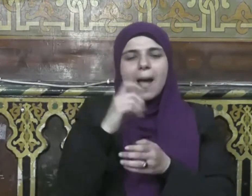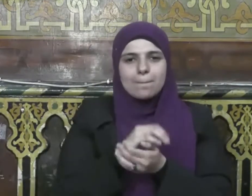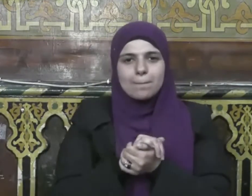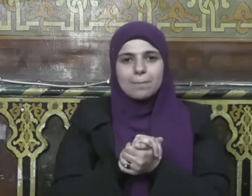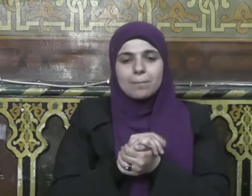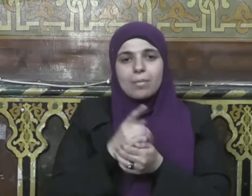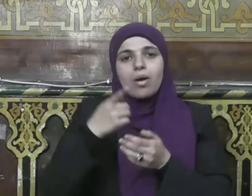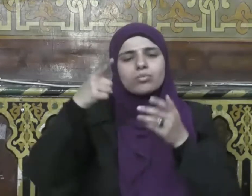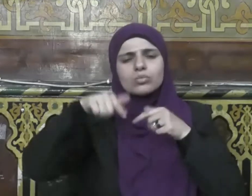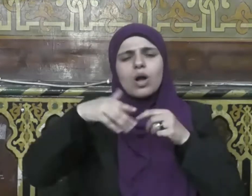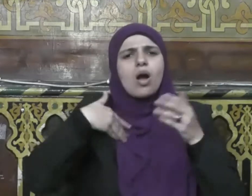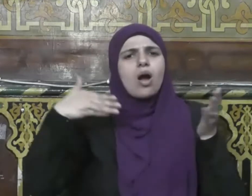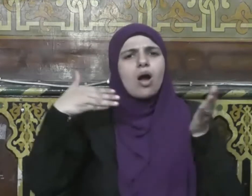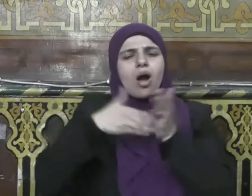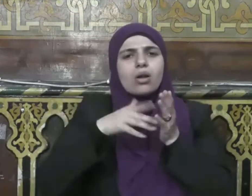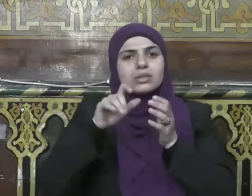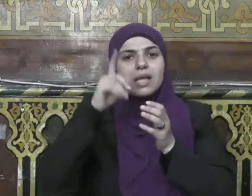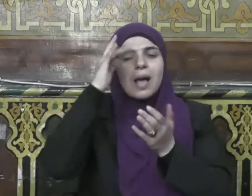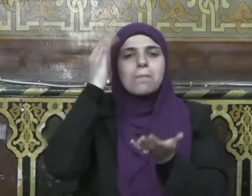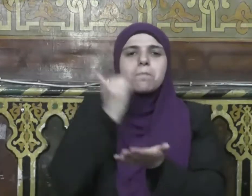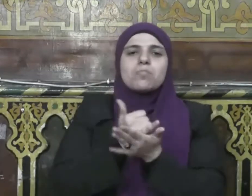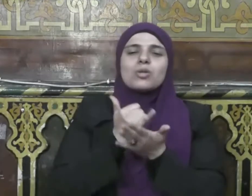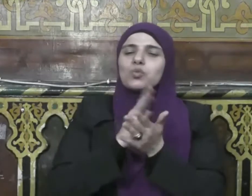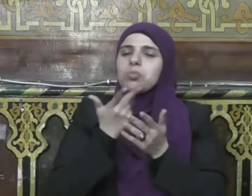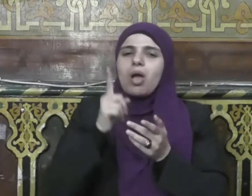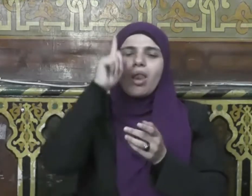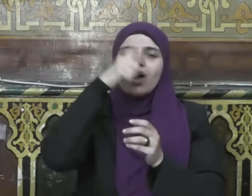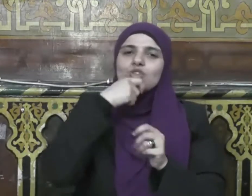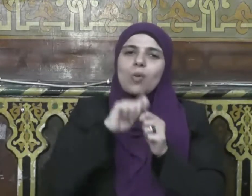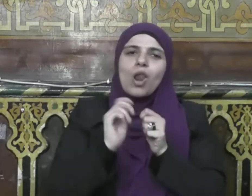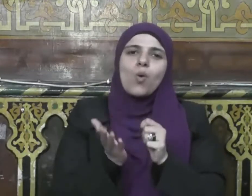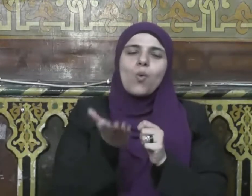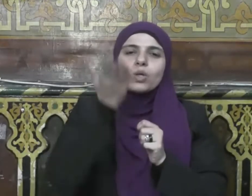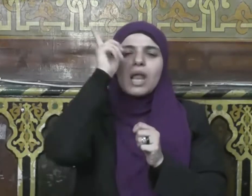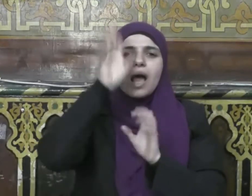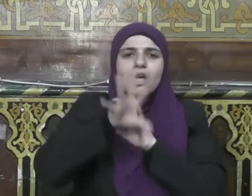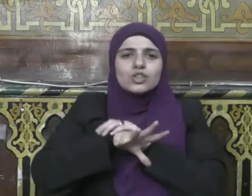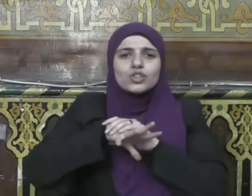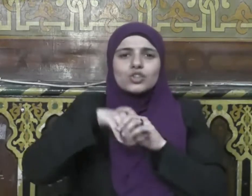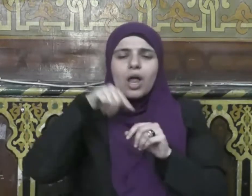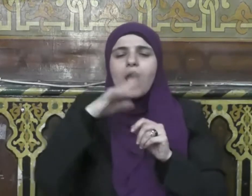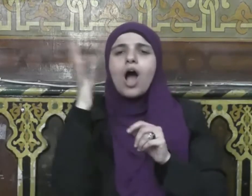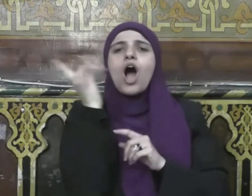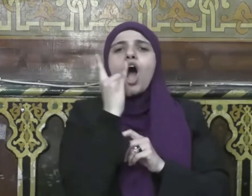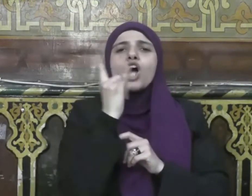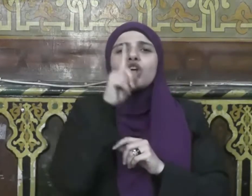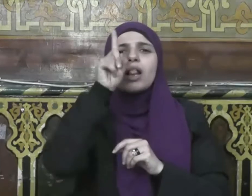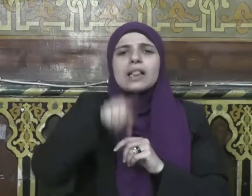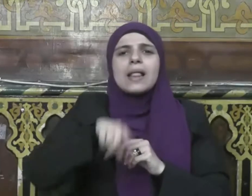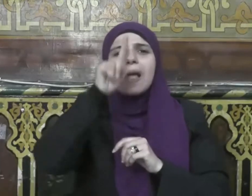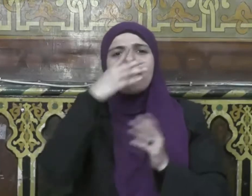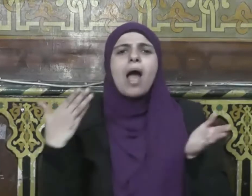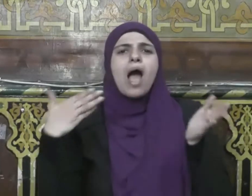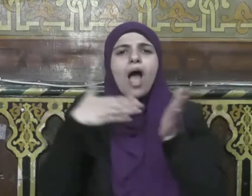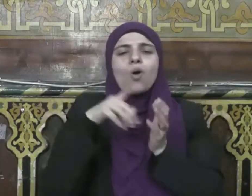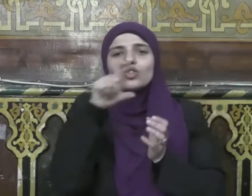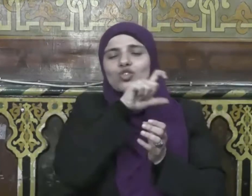جعل العشر الأواخر من شهر رمضان فرصة للمحسن أن